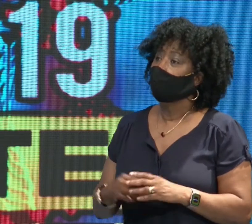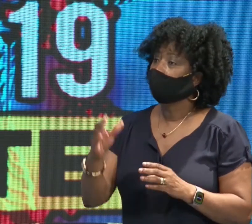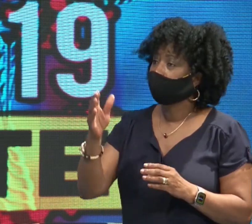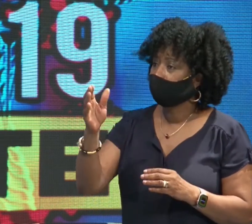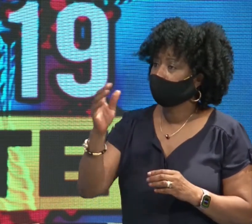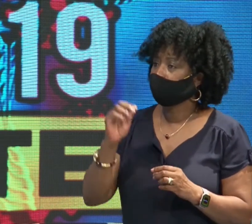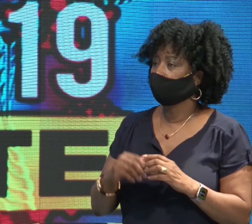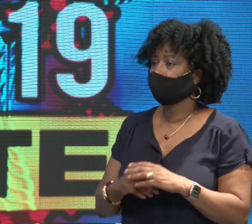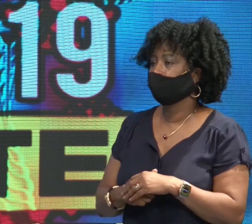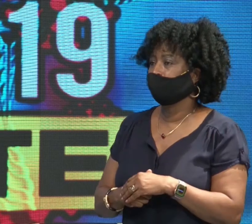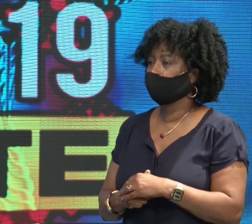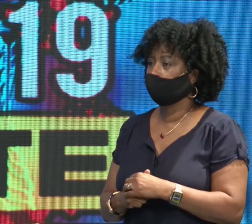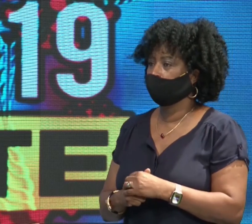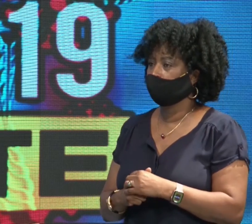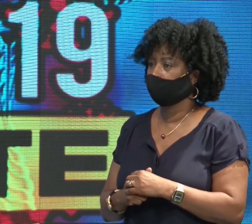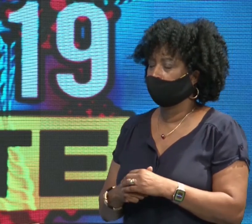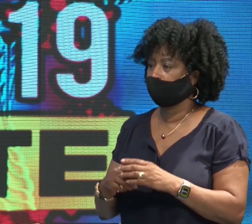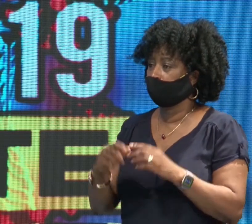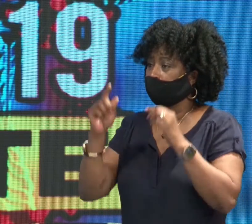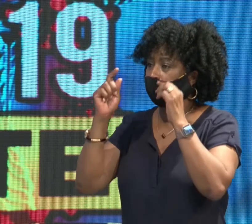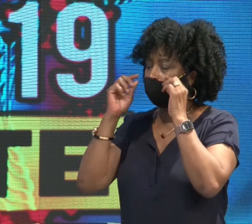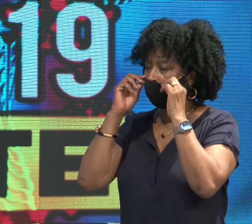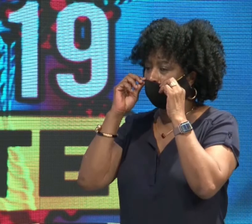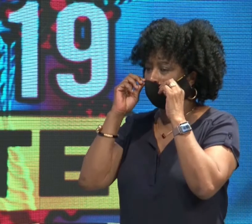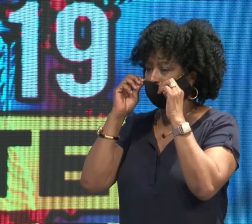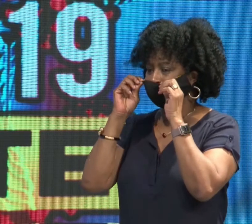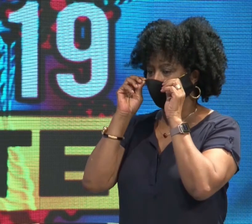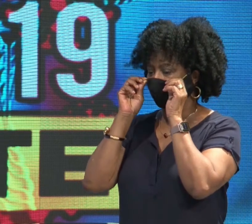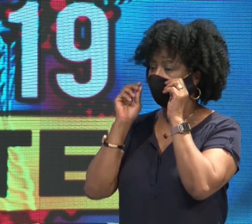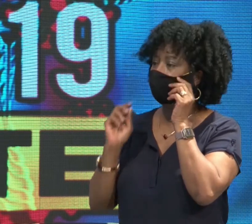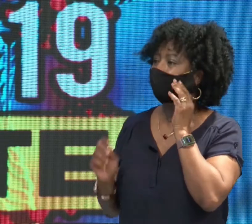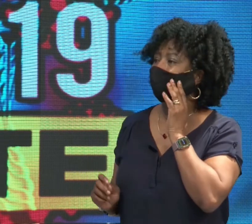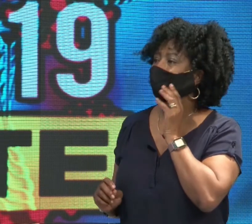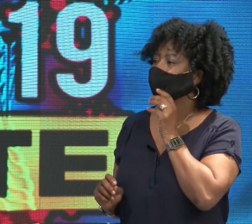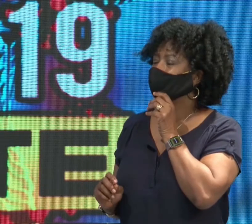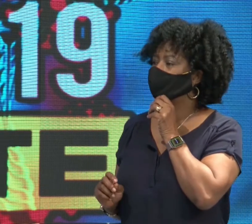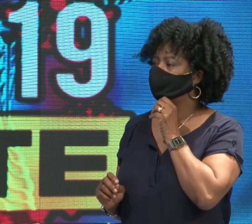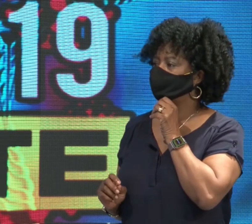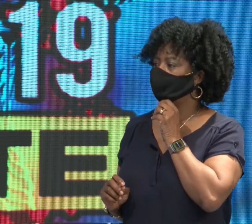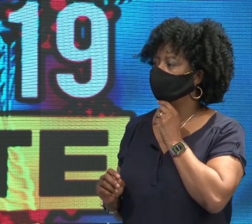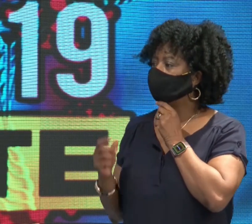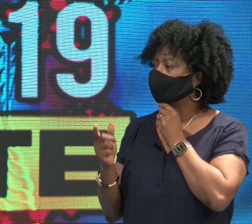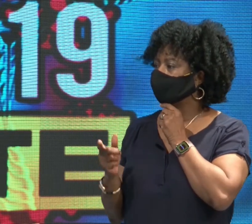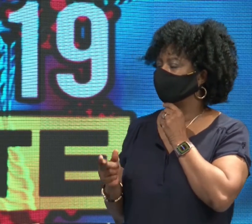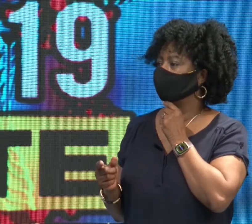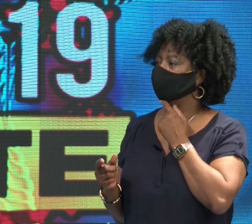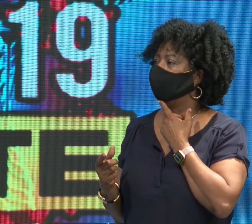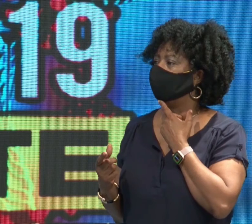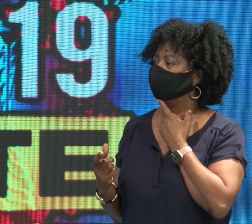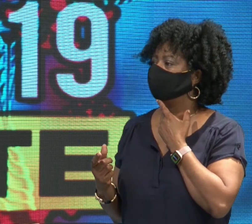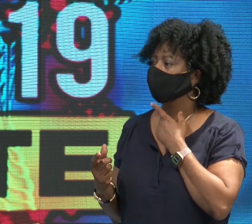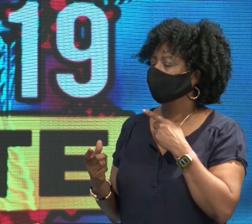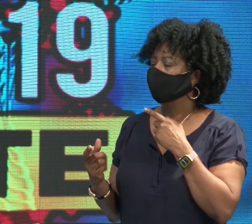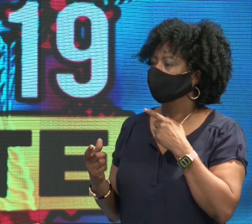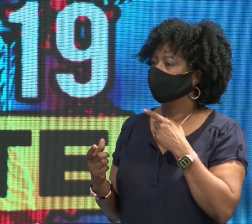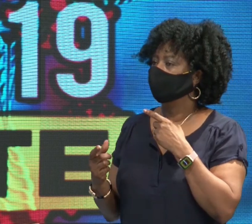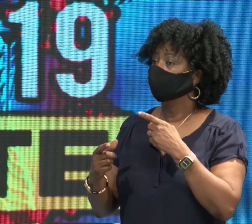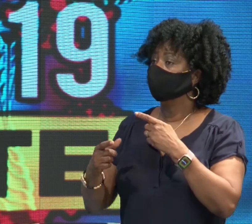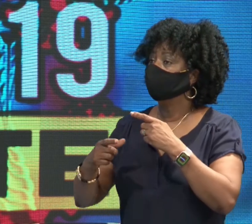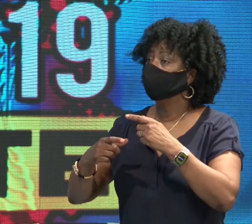We hebben testmateriaal gekocht. We hebben een apparaat aangeschaft waardoor we de mogelijkheid hebben om